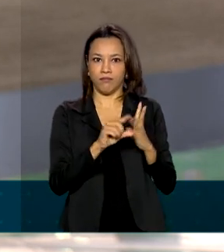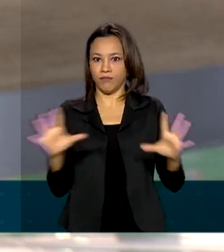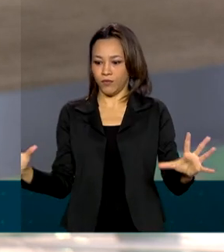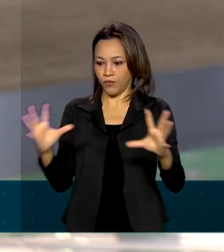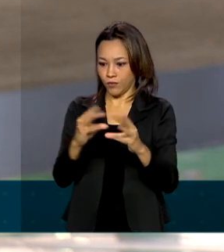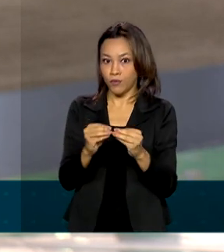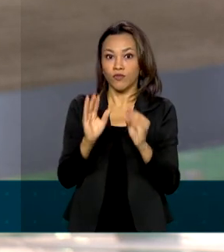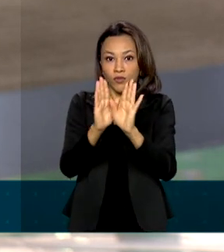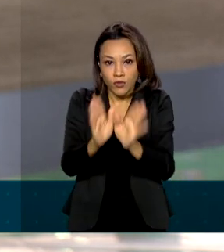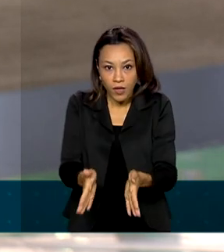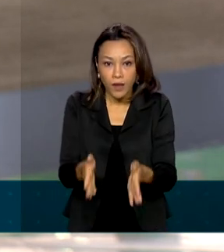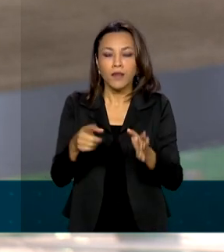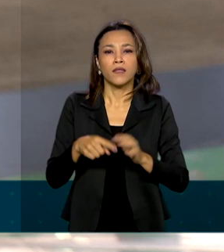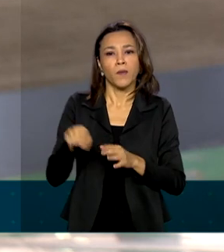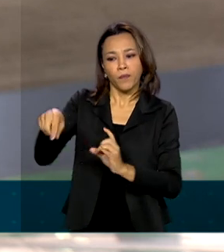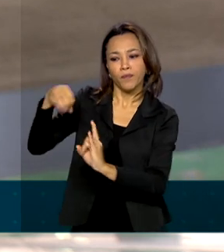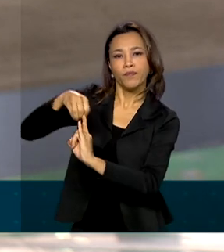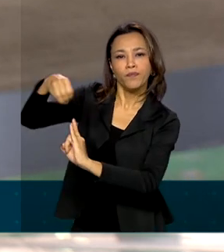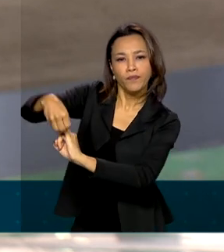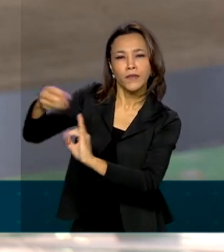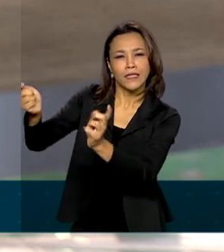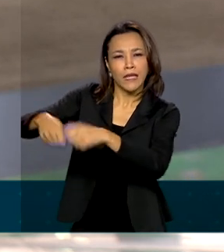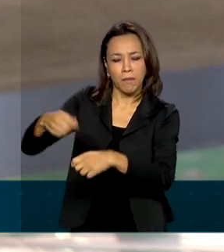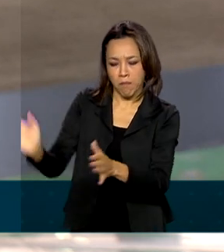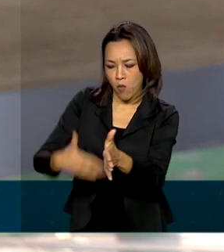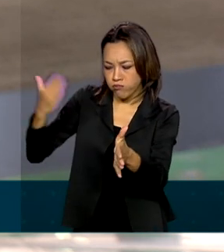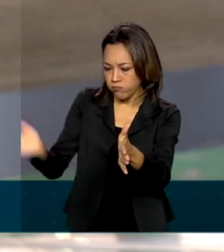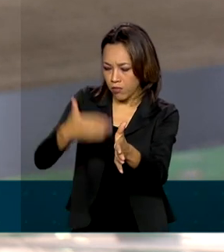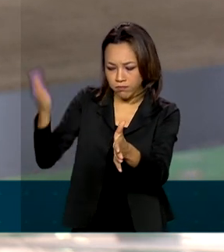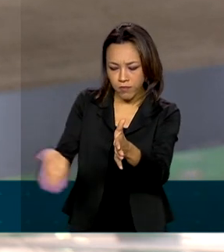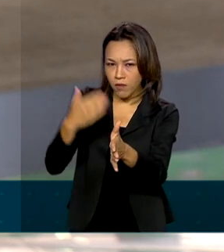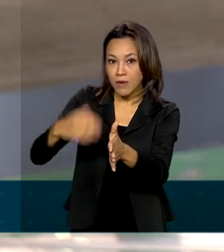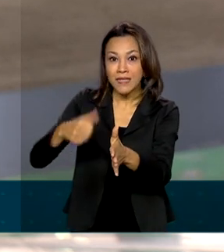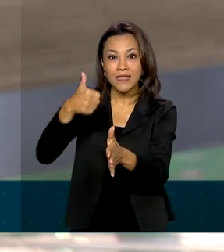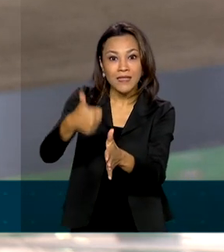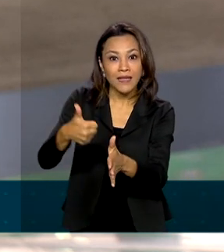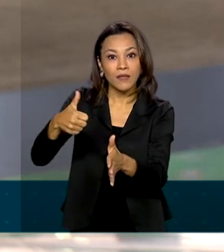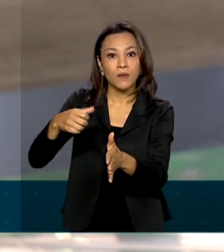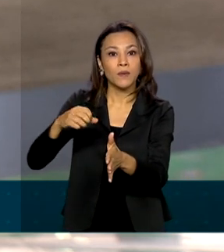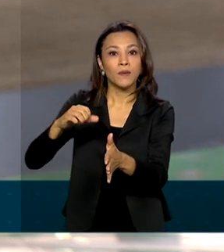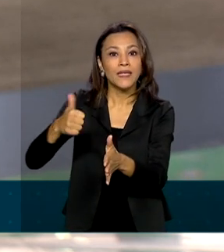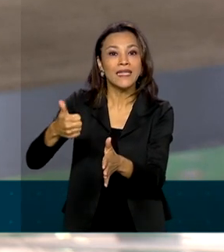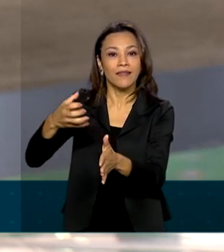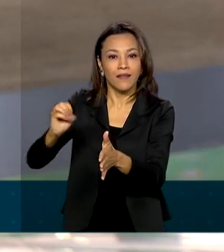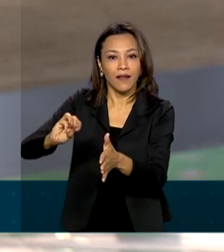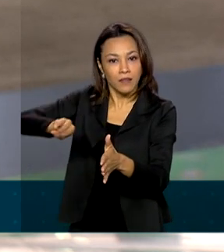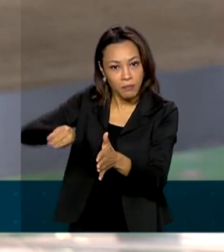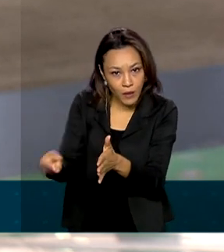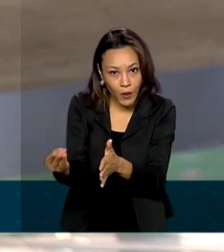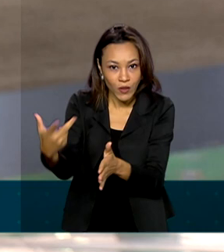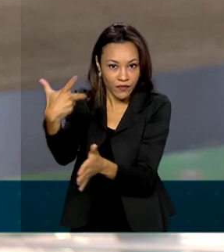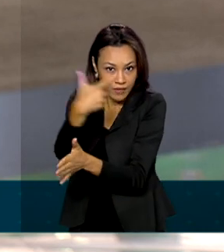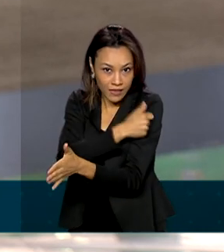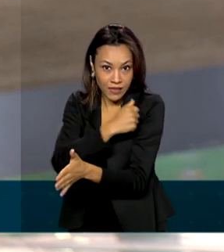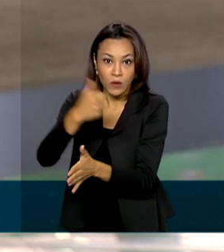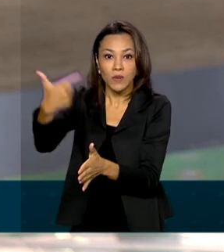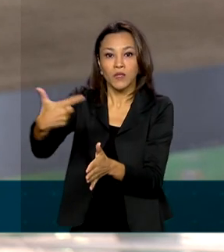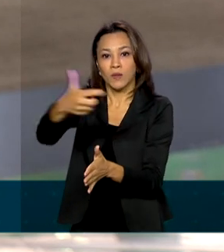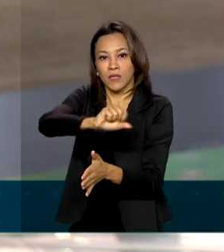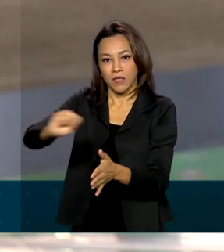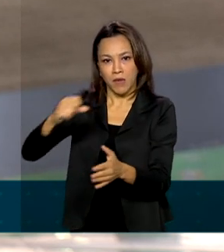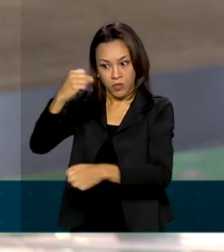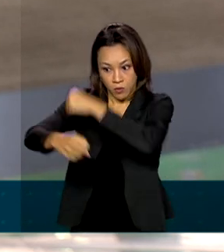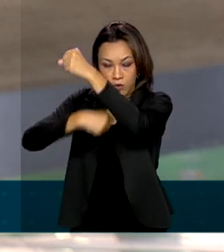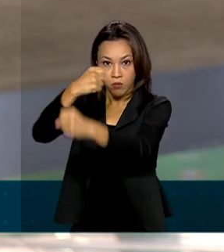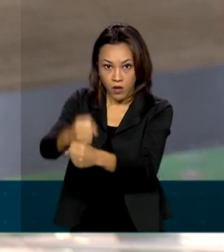Fundação Oswaldo Cruz, Renata, ela vai ter capacidade de produzir outras 110 milhões de vacinas no segundo semestre do ano que vem, a